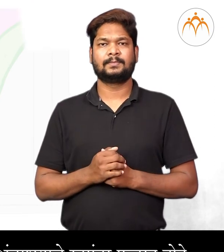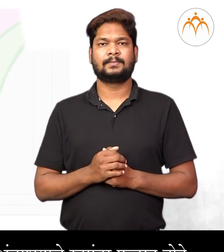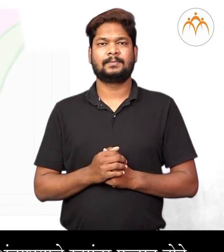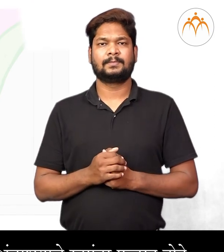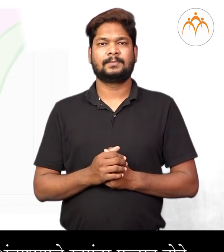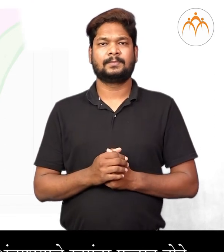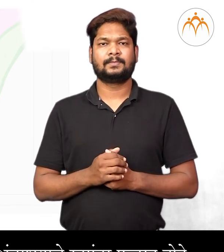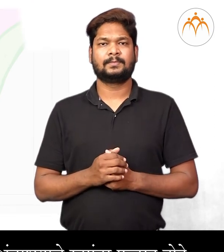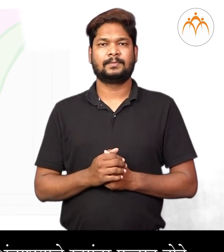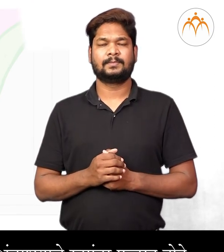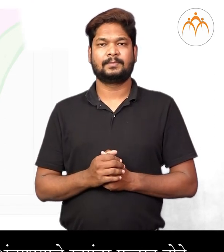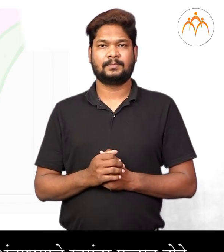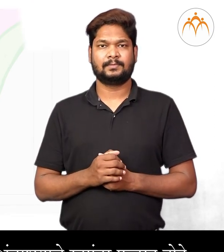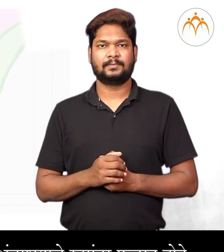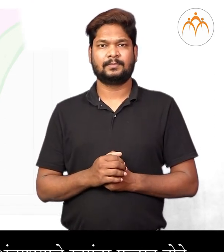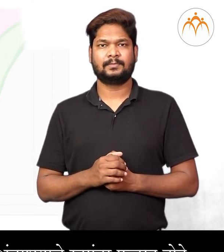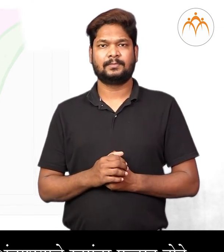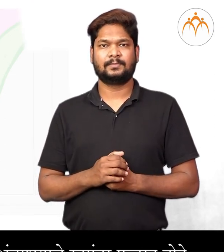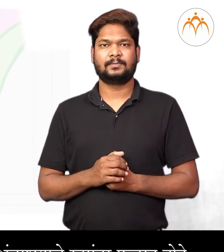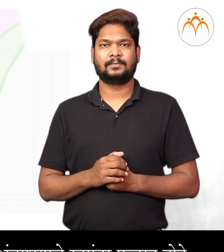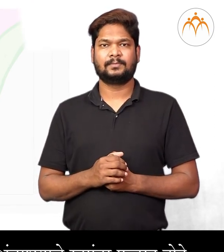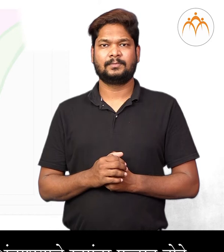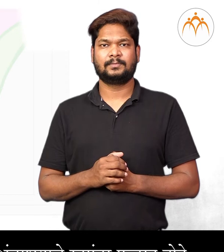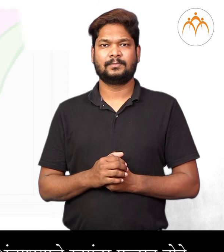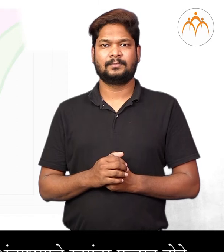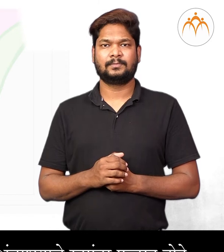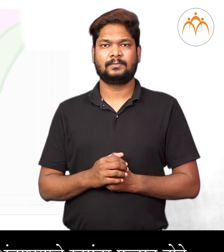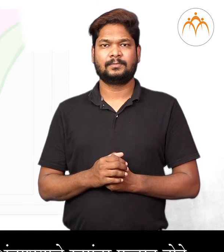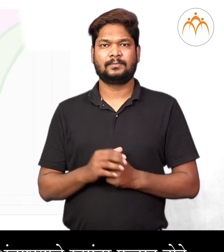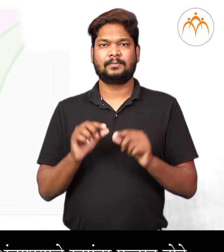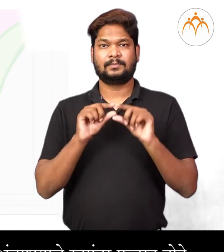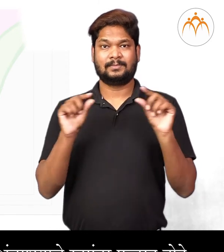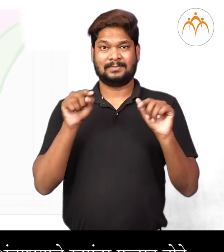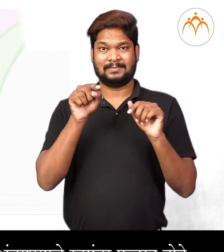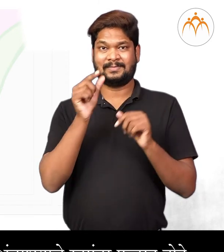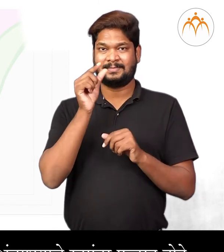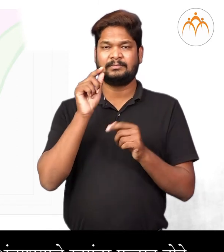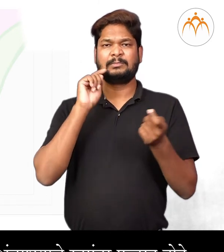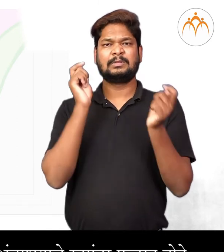होते। तर आंडा शेयाचे रुपांतर फडात होते।